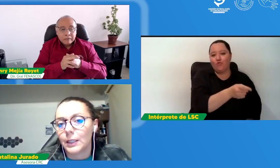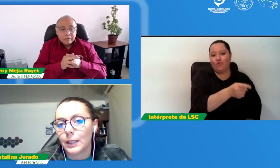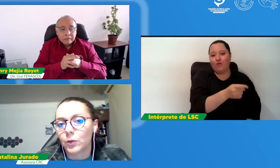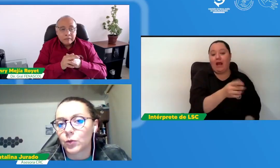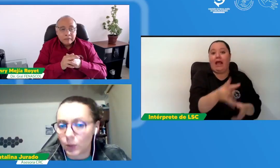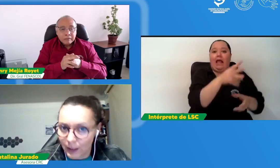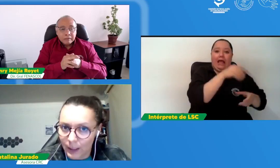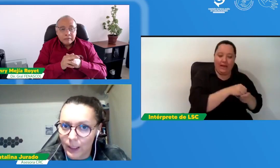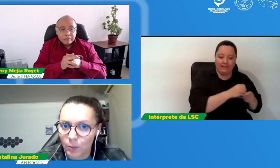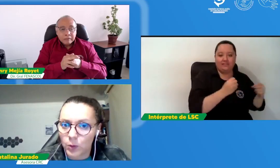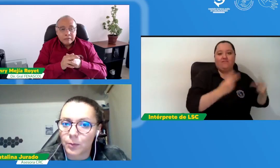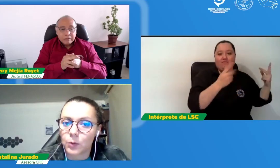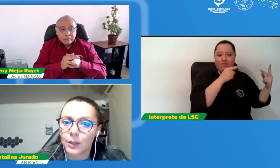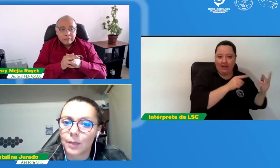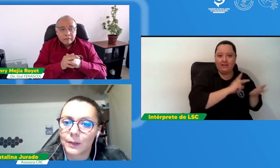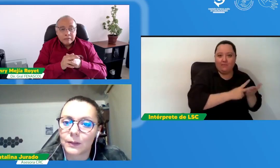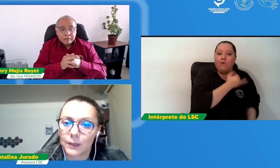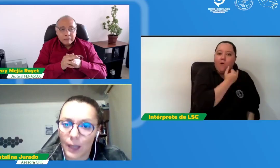consulta que impulsaremos durante el presente año